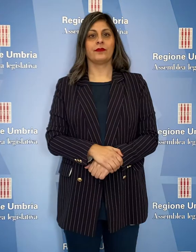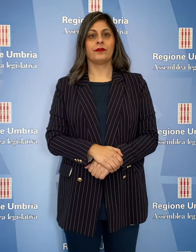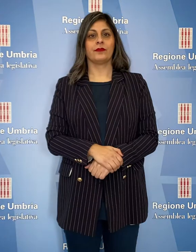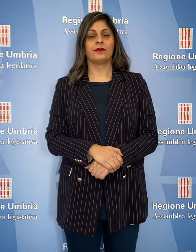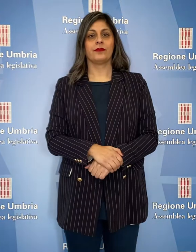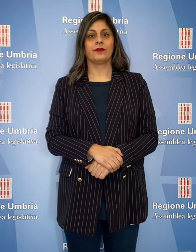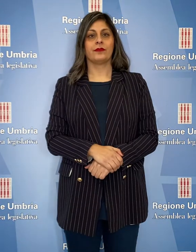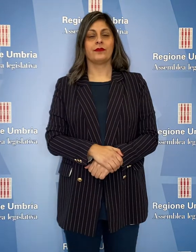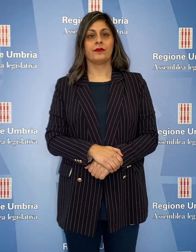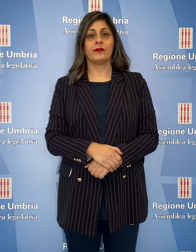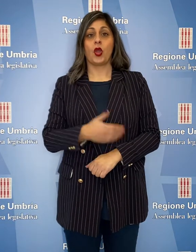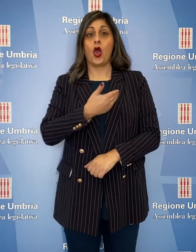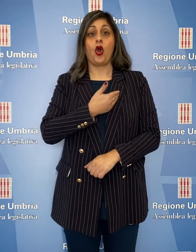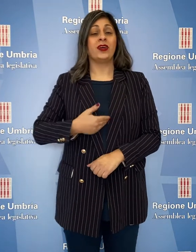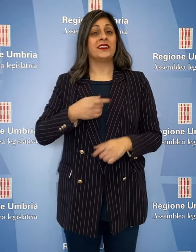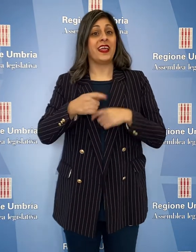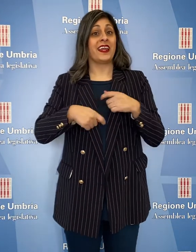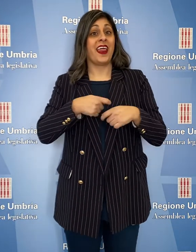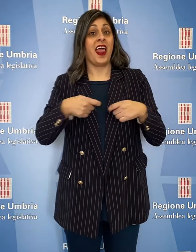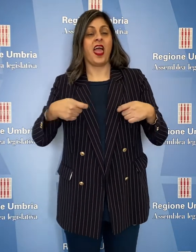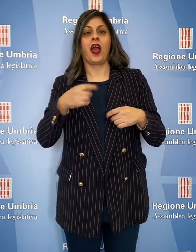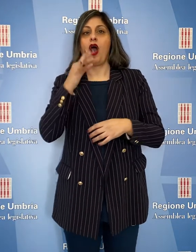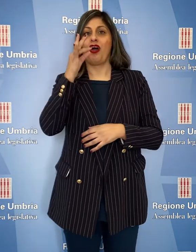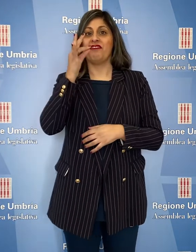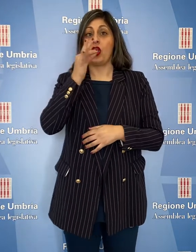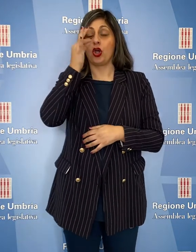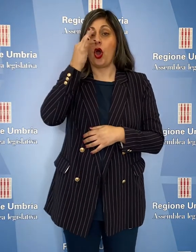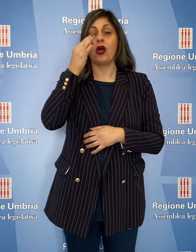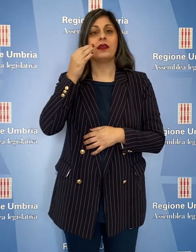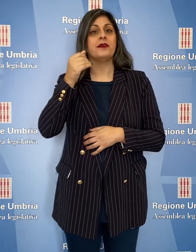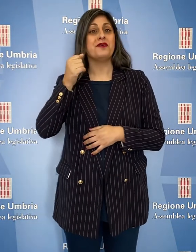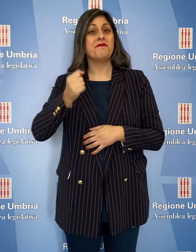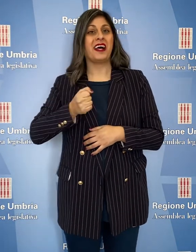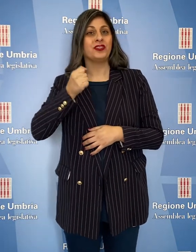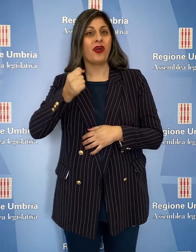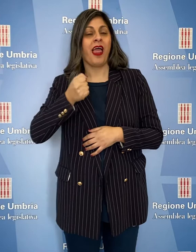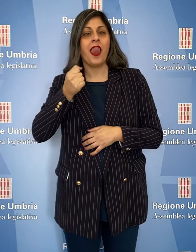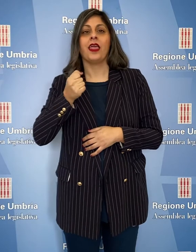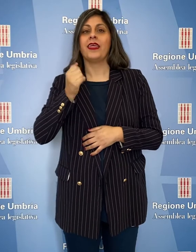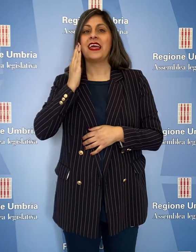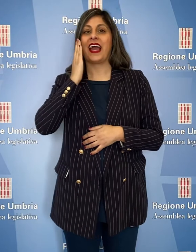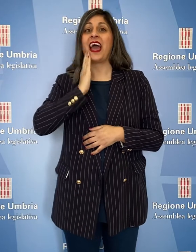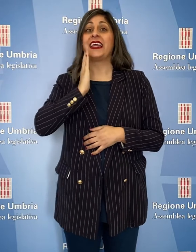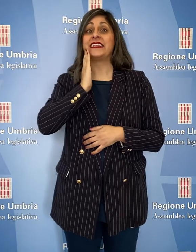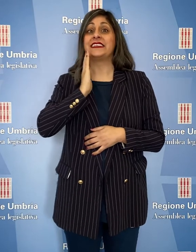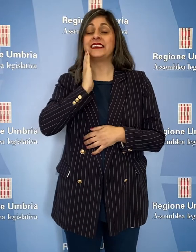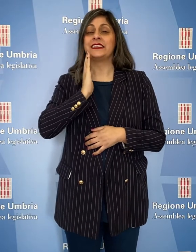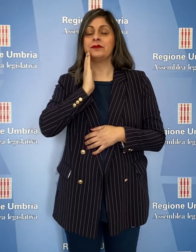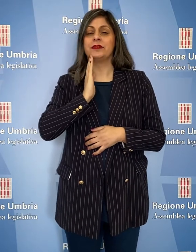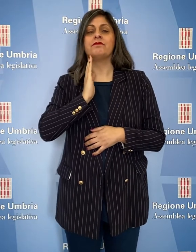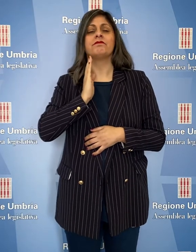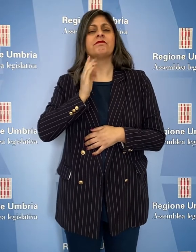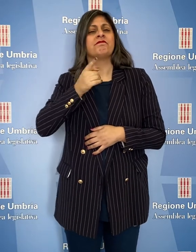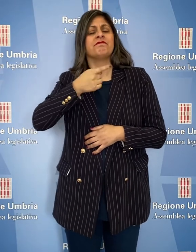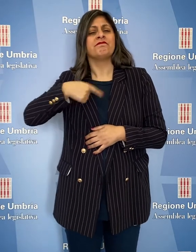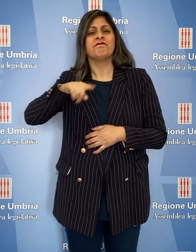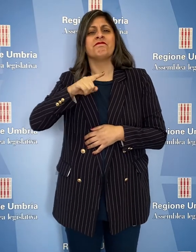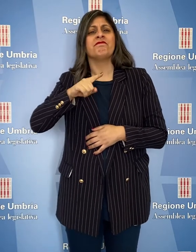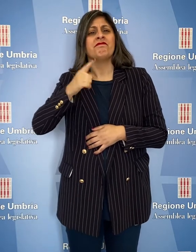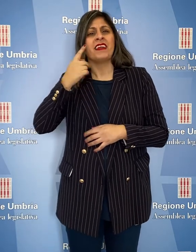I consiglieri della Lega Paola Fioroni e Stefano Pastorelli e Daniele Carissimi hanno chiesto quali iniziative